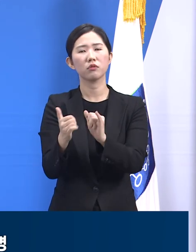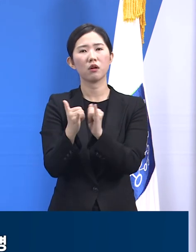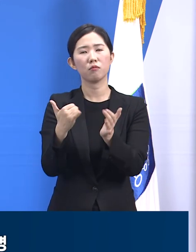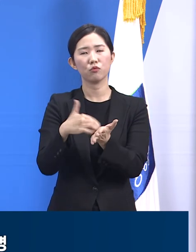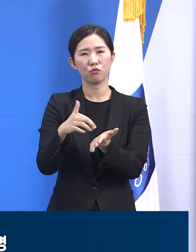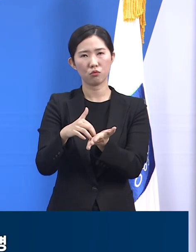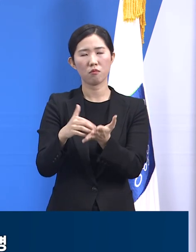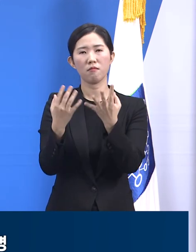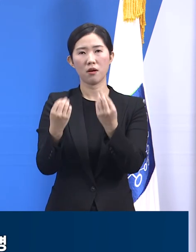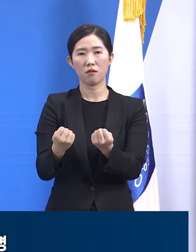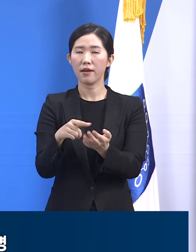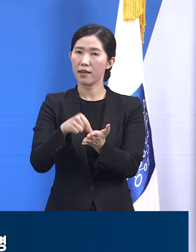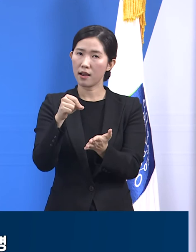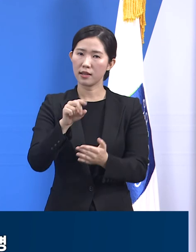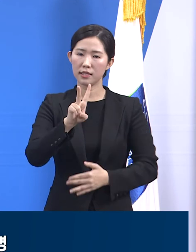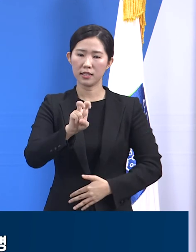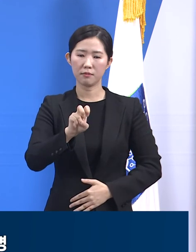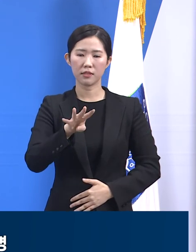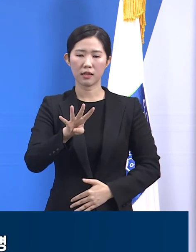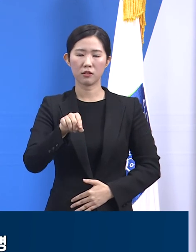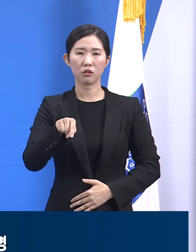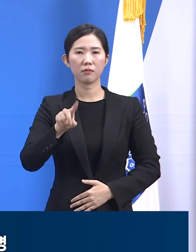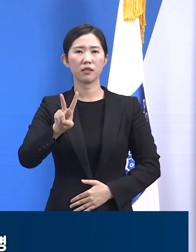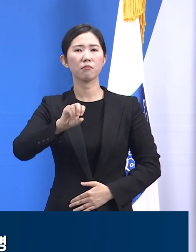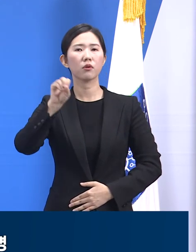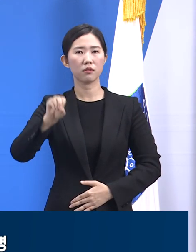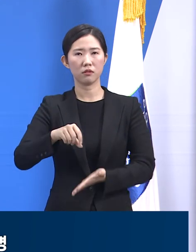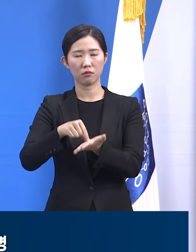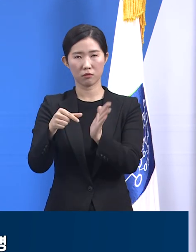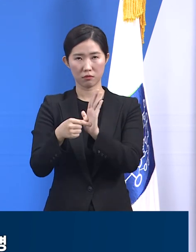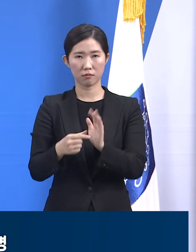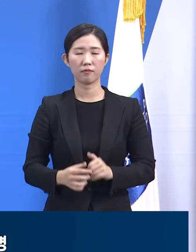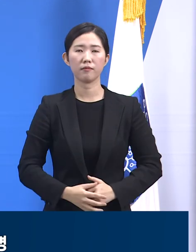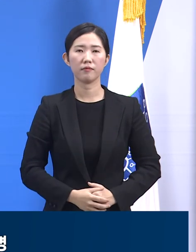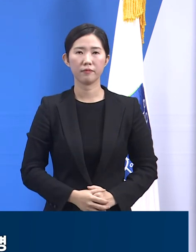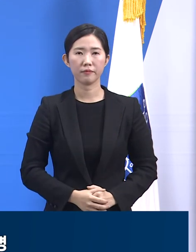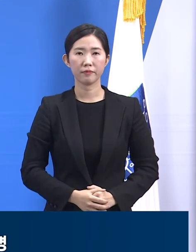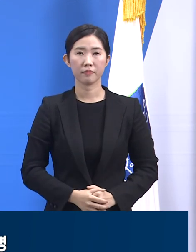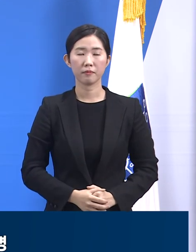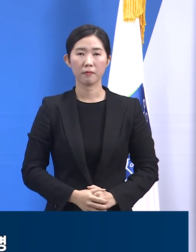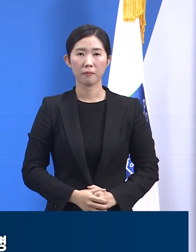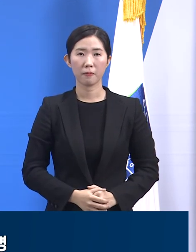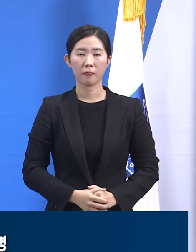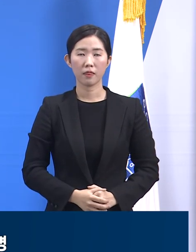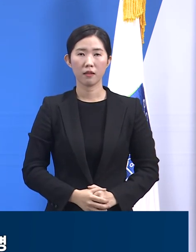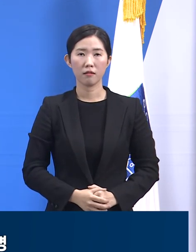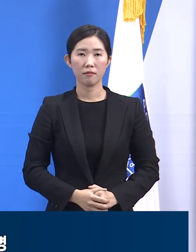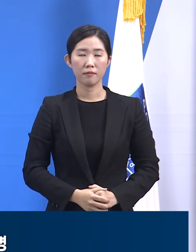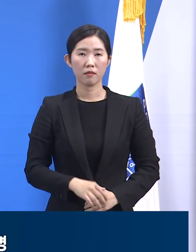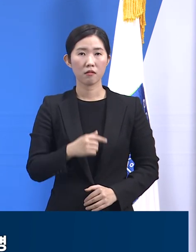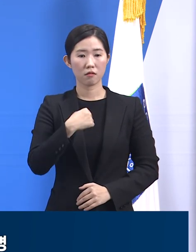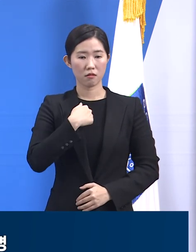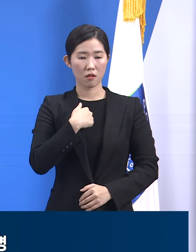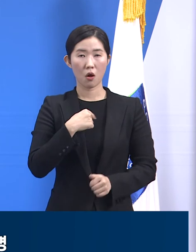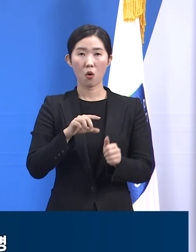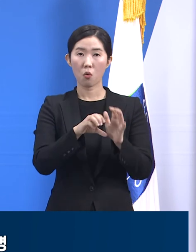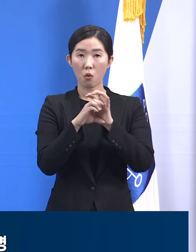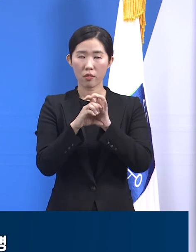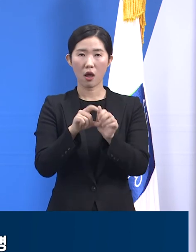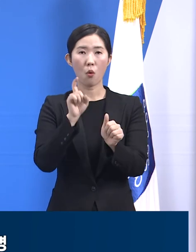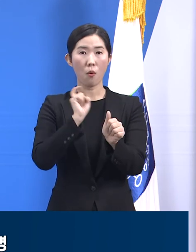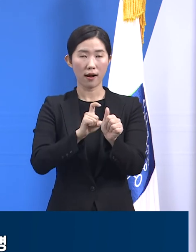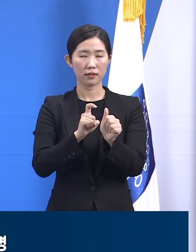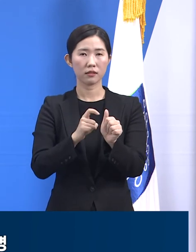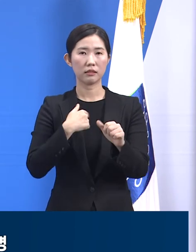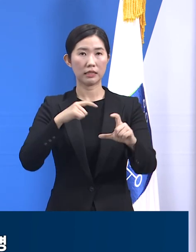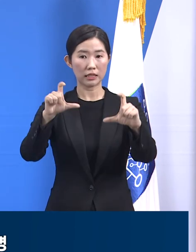사망자의 약 24.2%입니다. 진단일로부터 사망일까지의 생존기간도